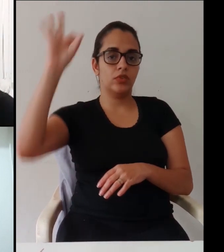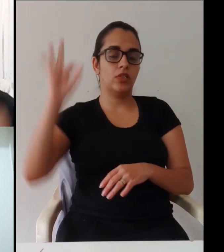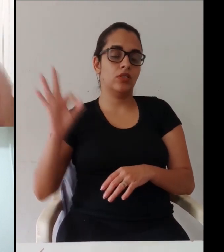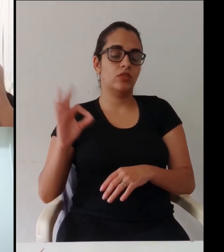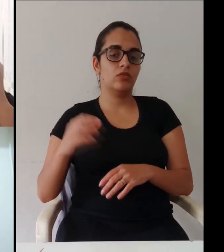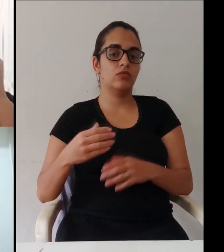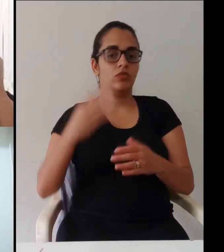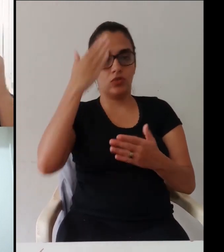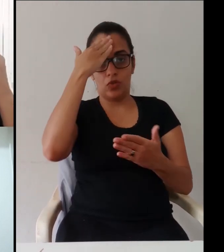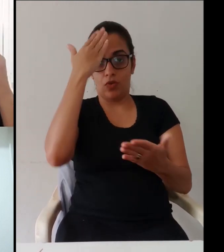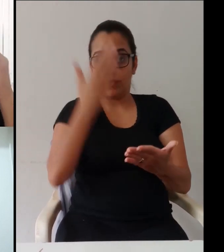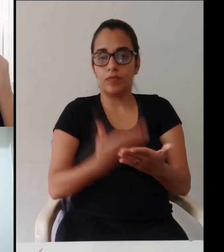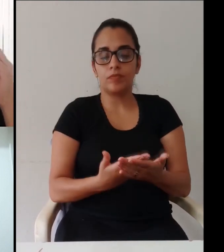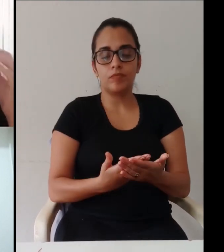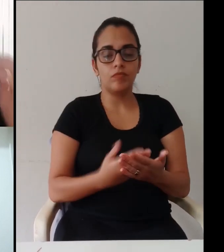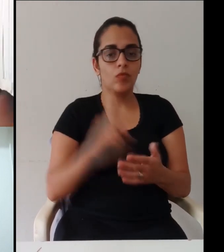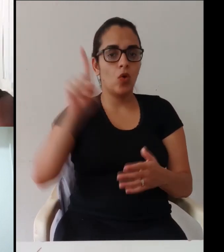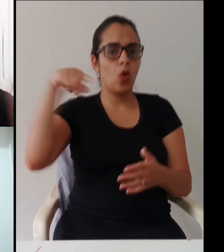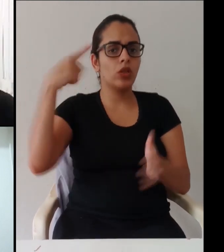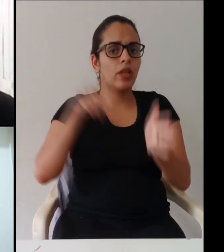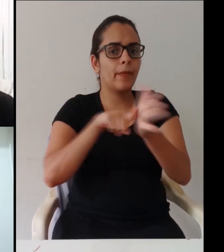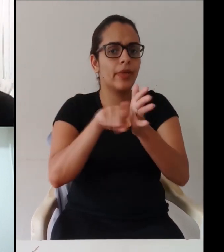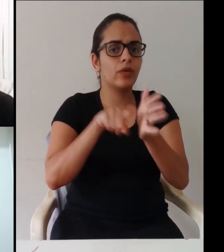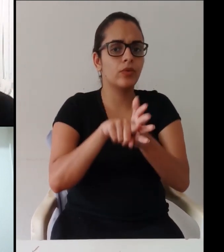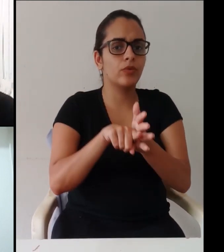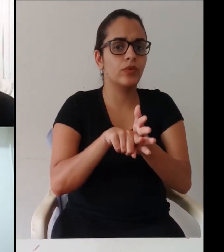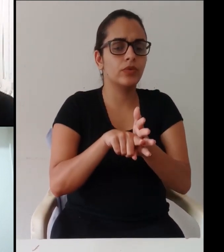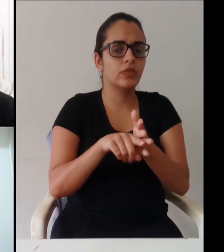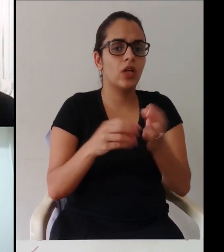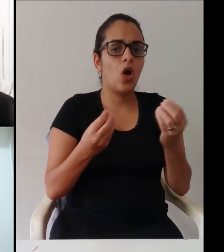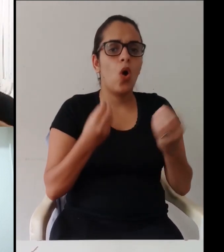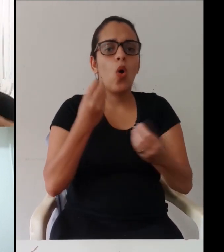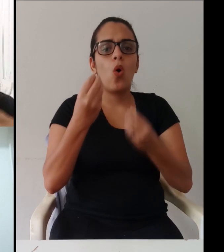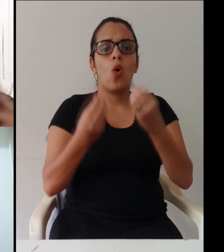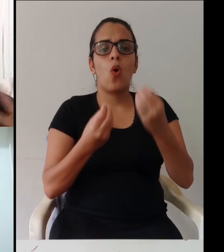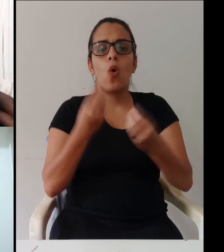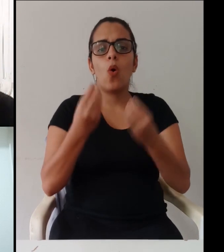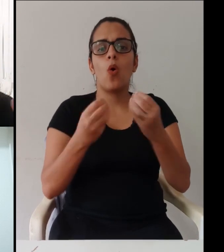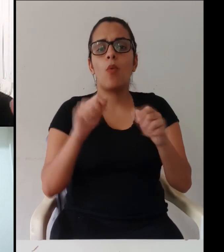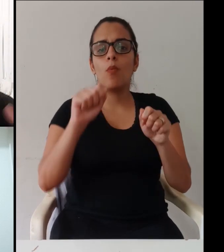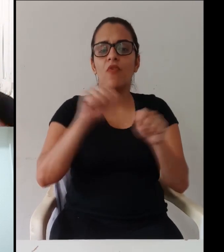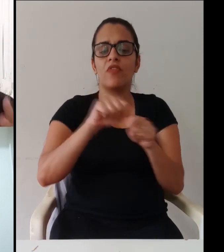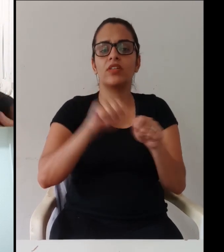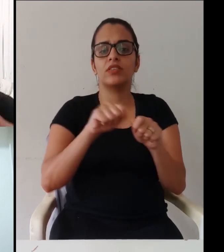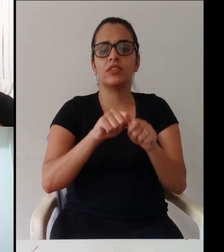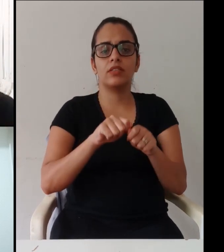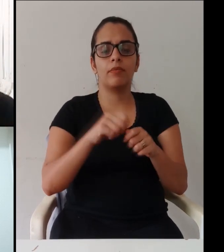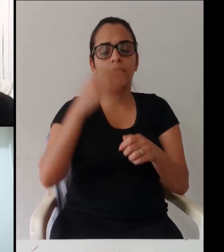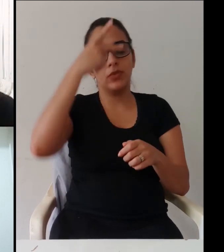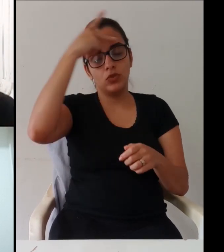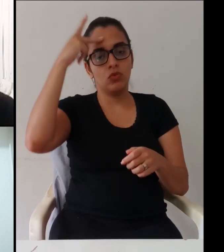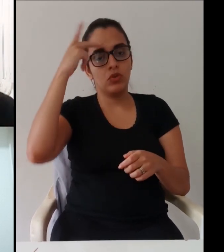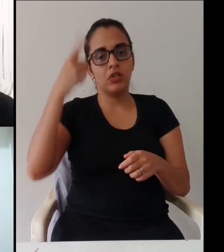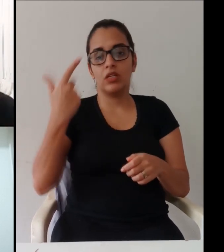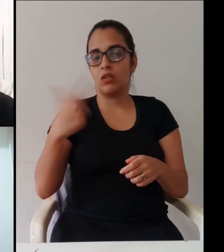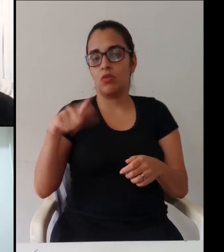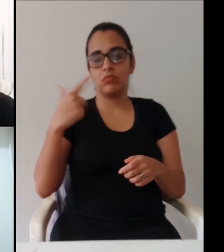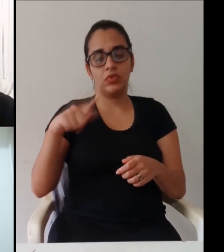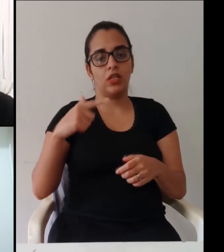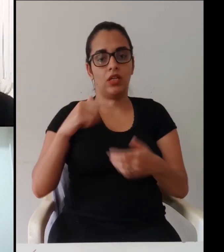Rejane diretora de Viana que é estatística que tem 99% de confiança é outra pergunta que nos fizeram é